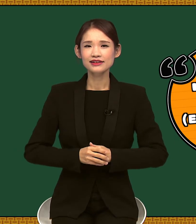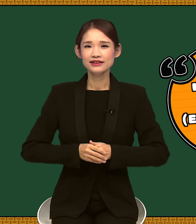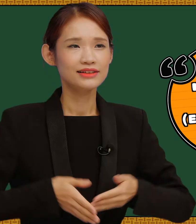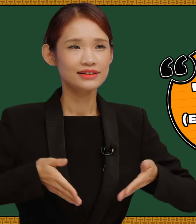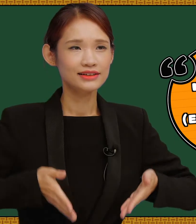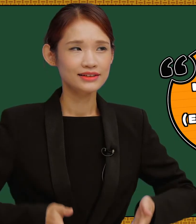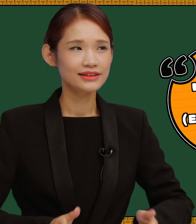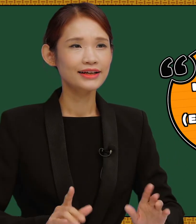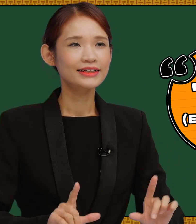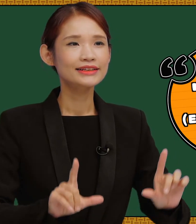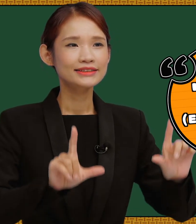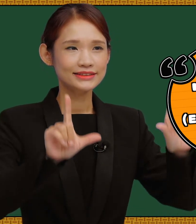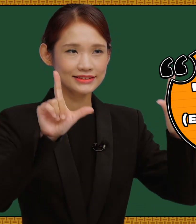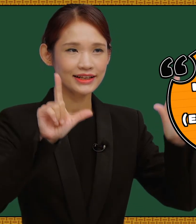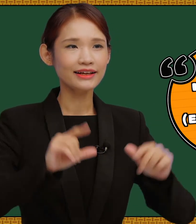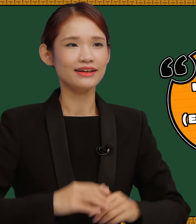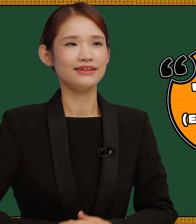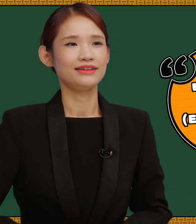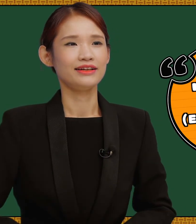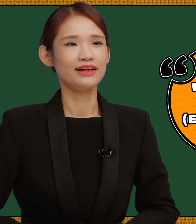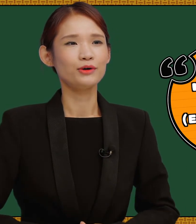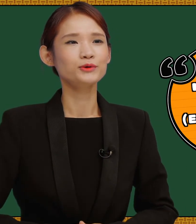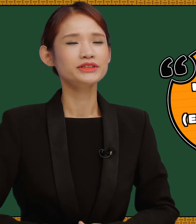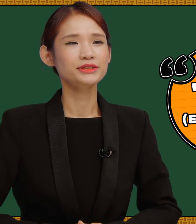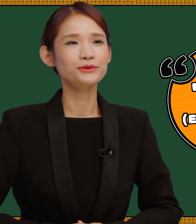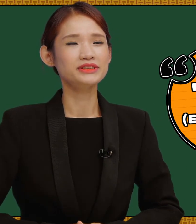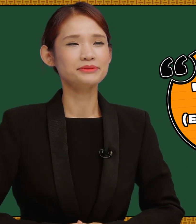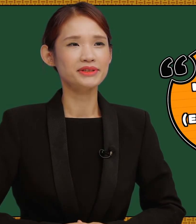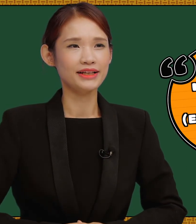생일이라고 쓰이고 있습니다.